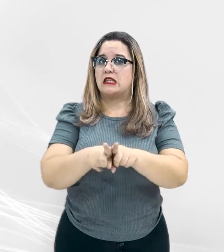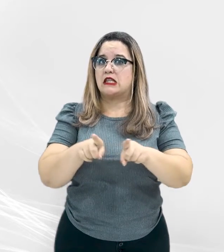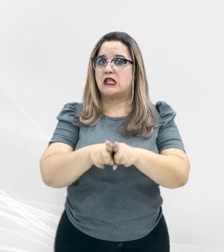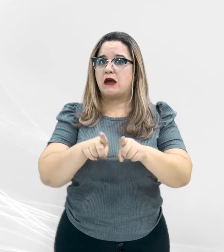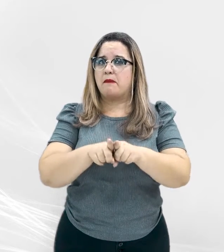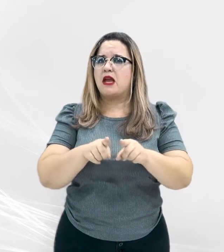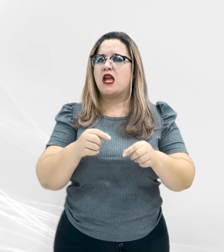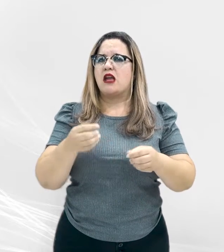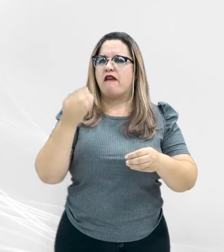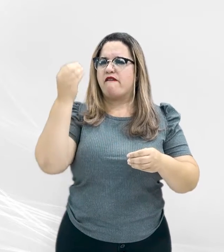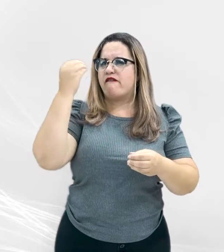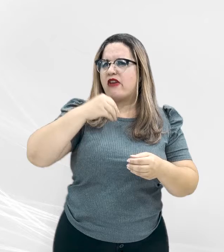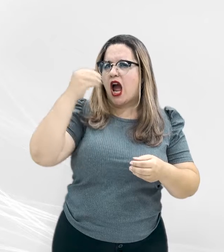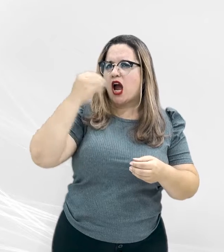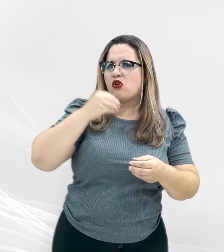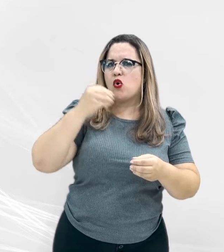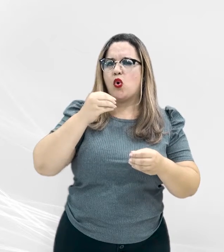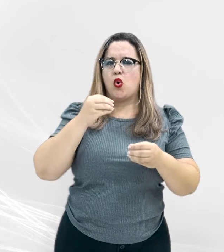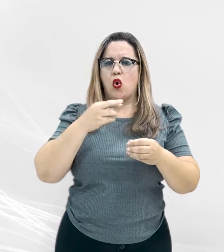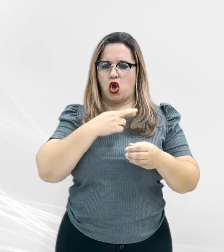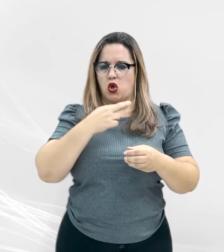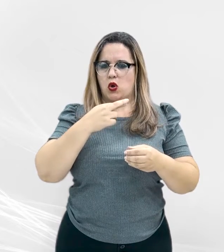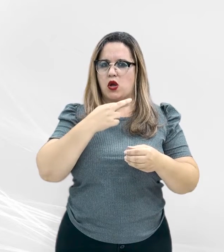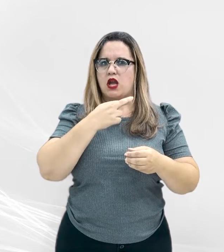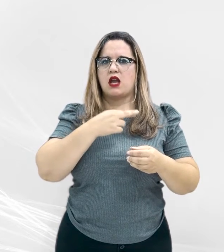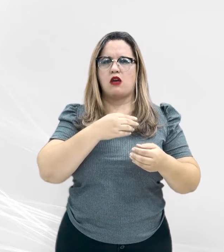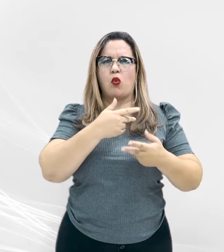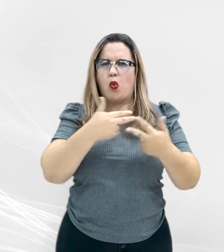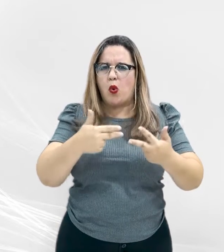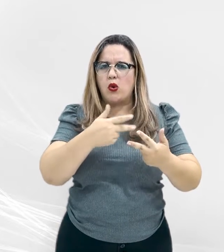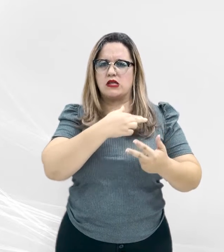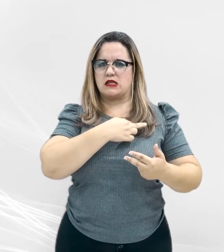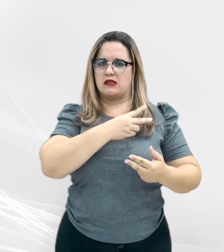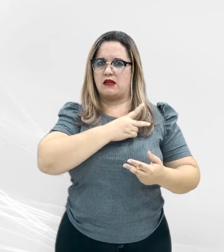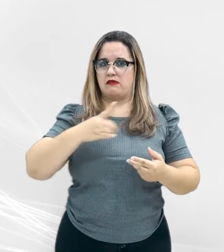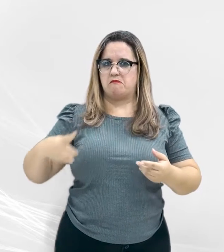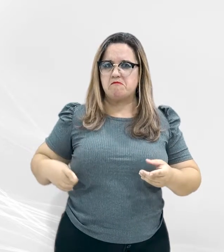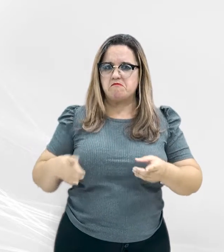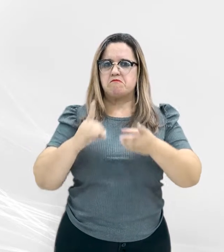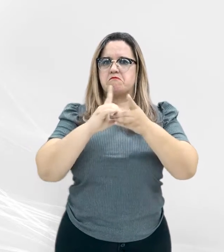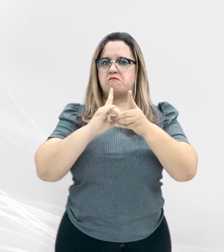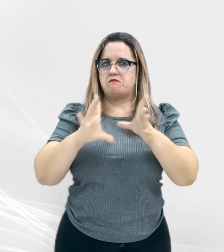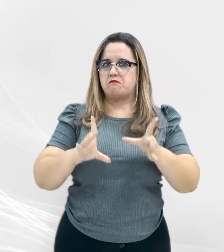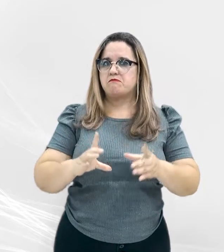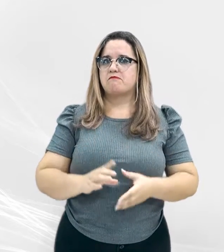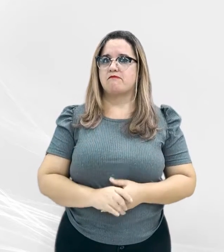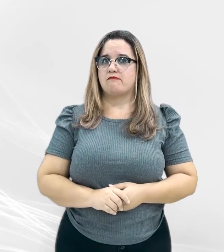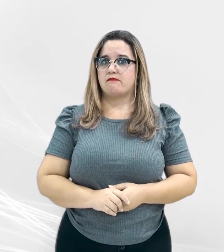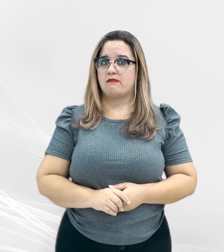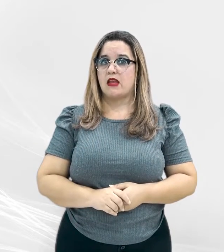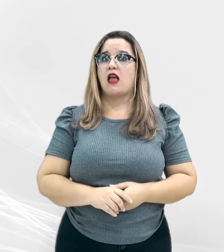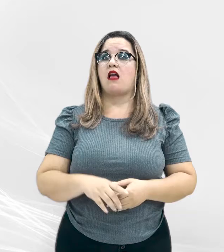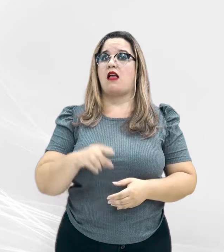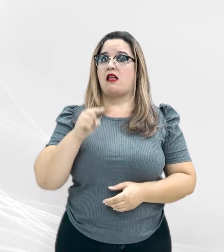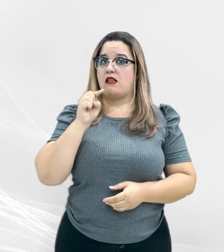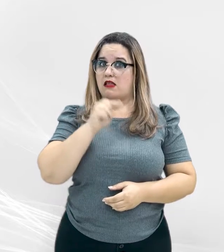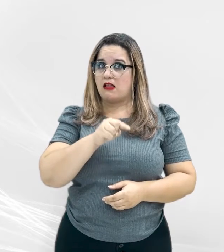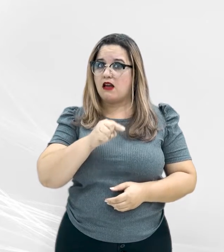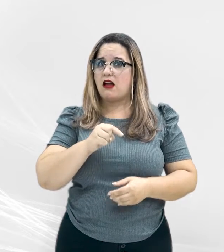ou enfraquecimento do próprio regime democrático, tão caro à sociedade brasileira. Assim, a democracia,